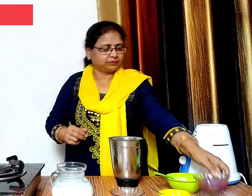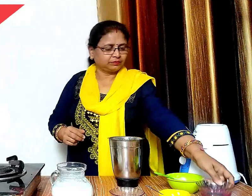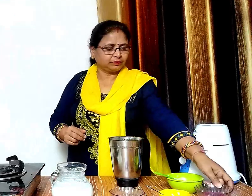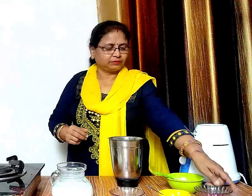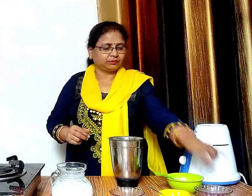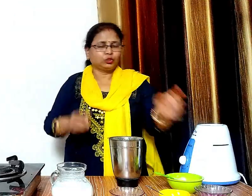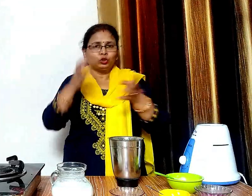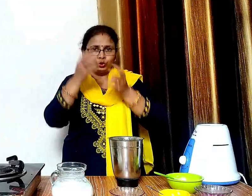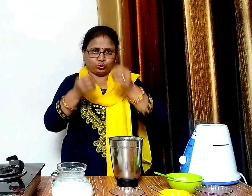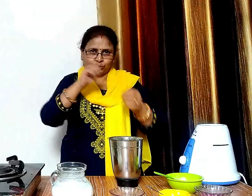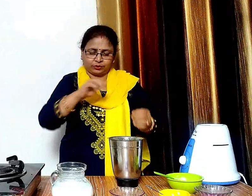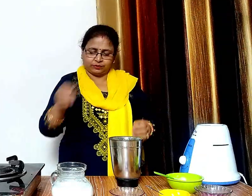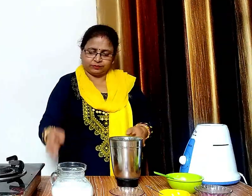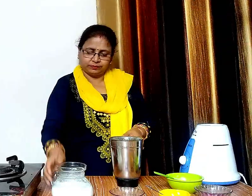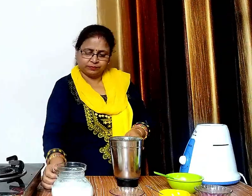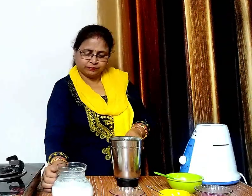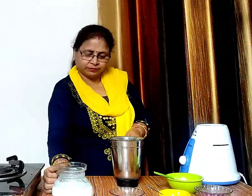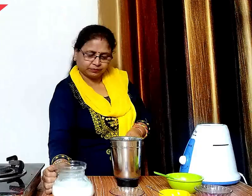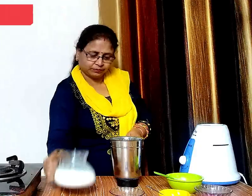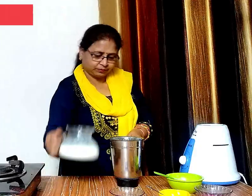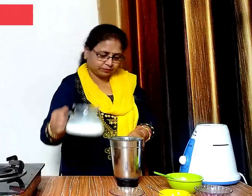और थोड़ा सा दूर डाल कर सभी को अच्छे से पीस लेंगे